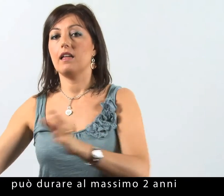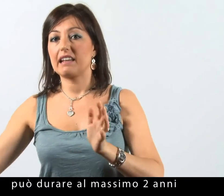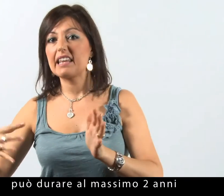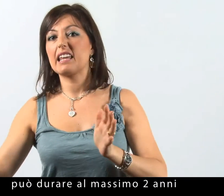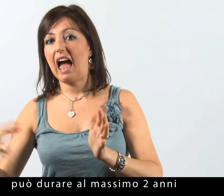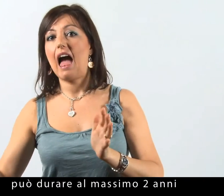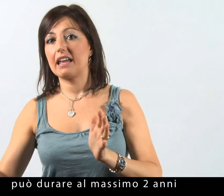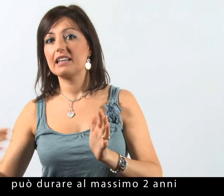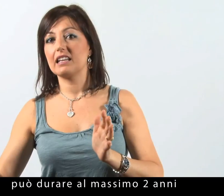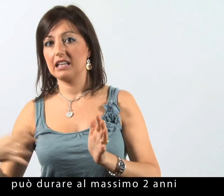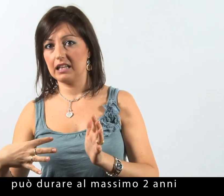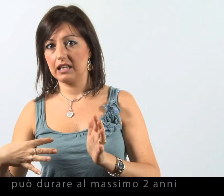durare al massimo 2 anni.